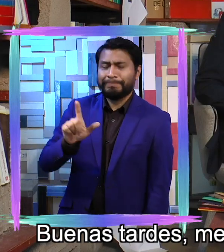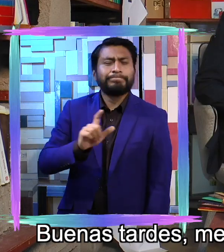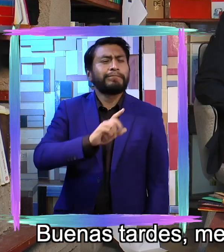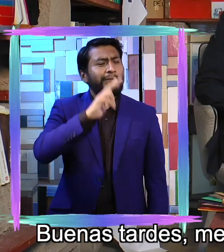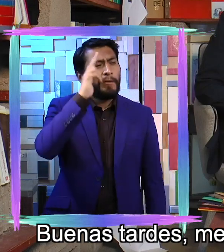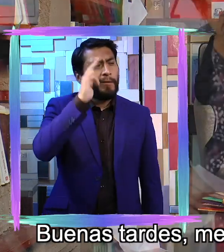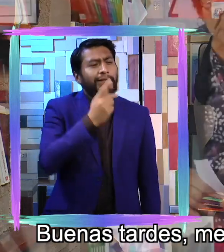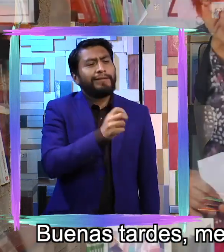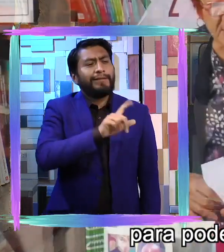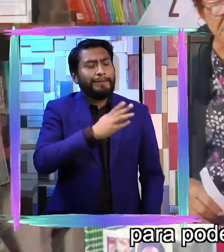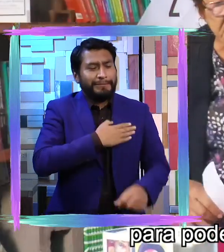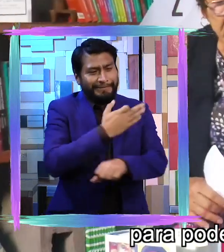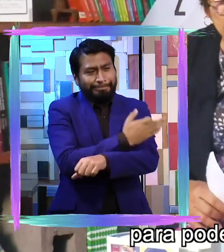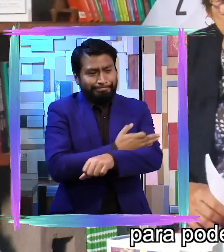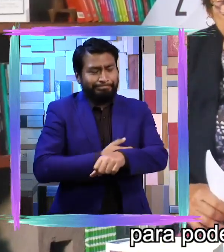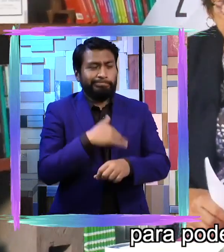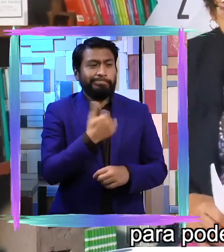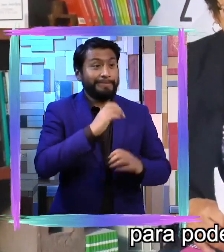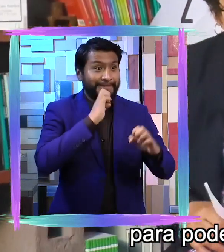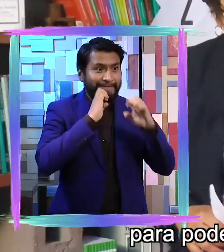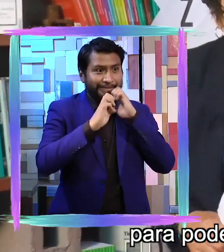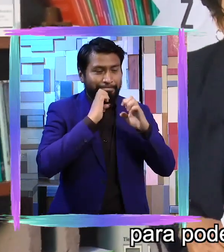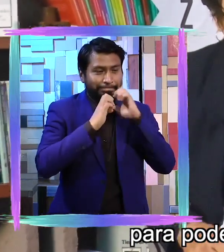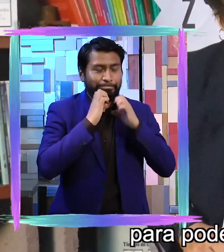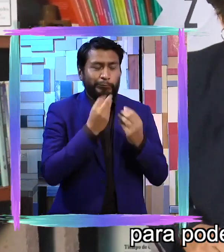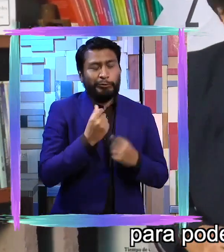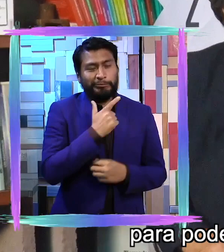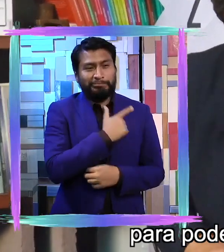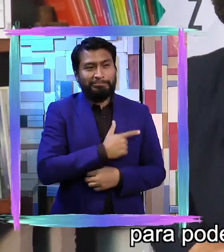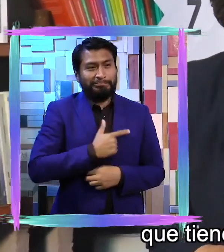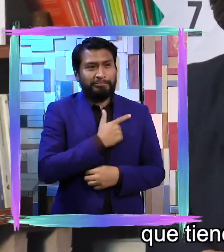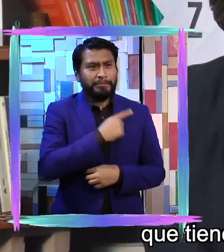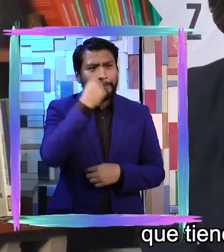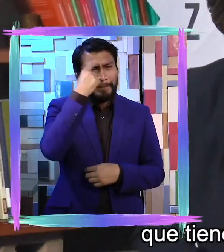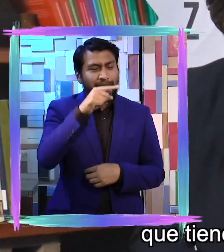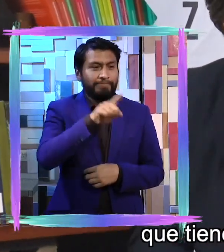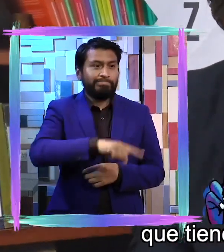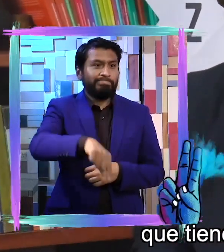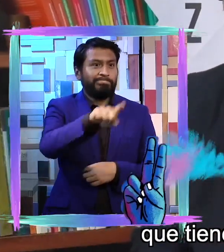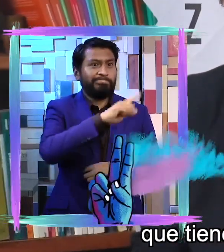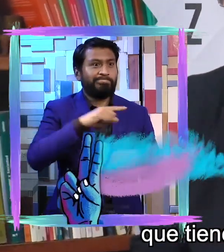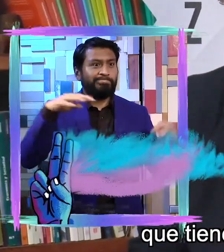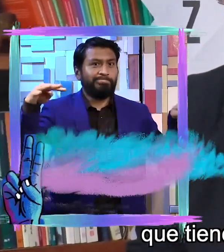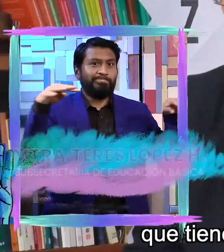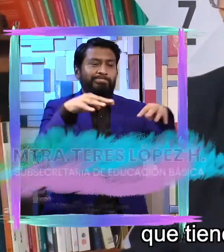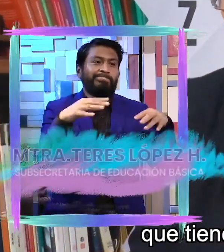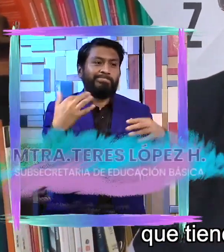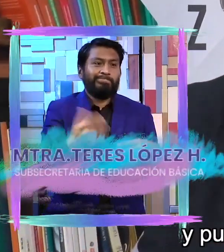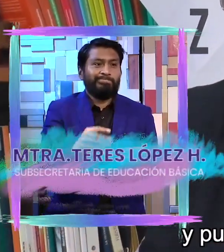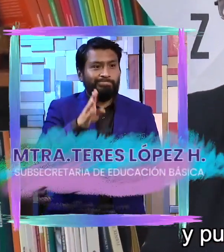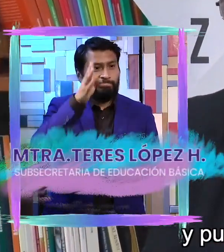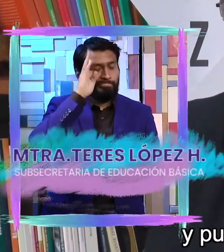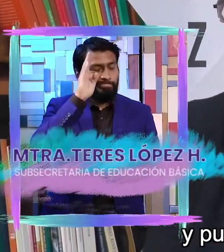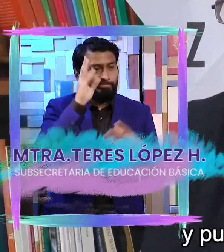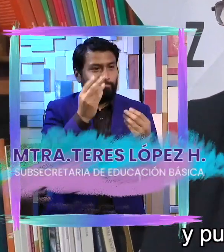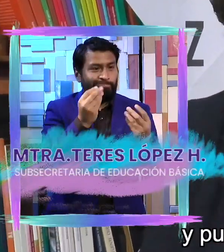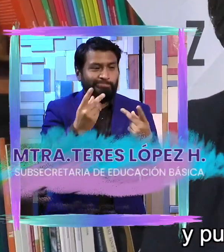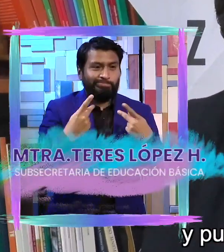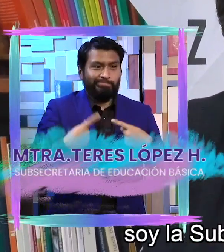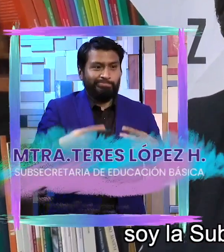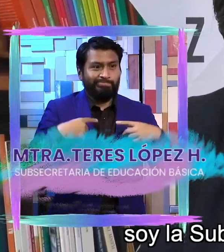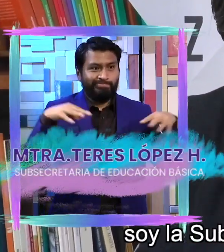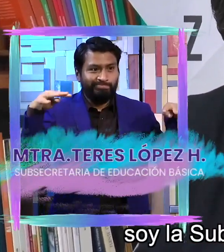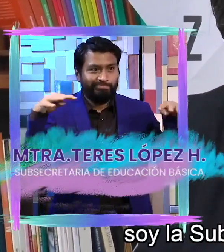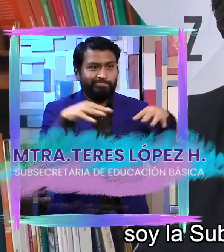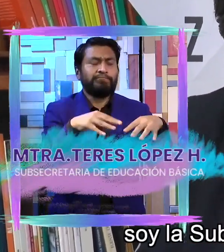entrevista para poder comunicarme con el auditorio que tienen ustedes que es tan amplio. Y pues estamos a sus